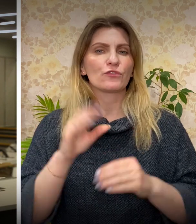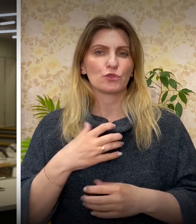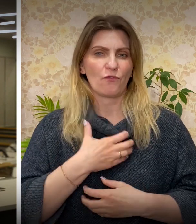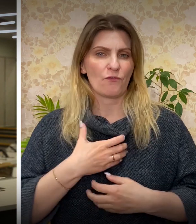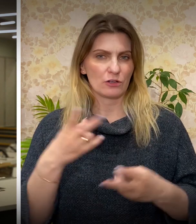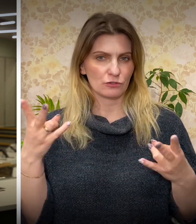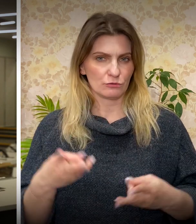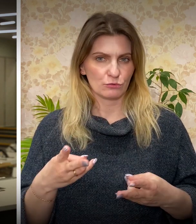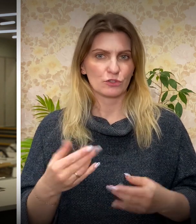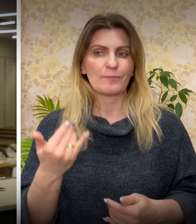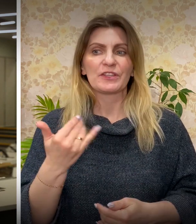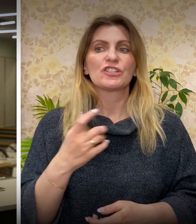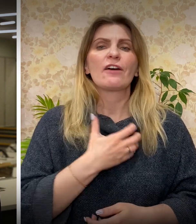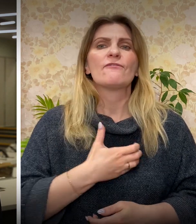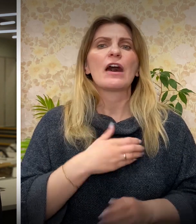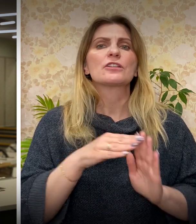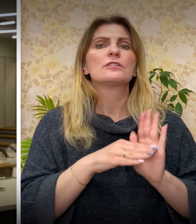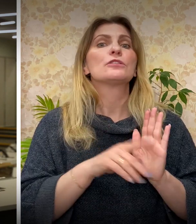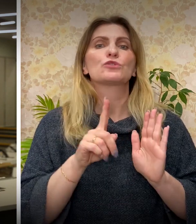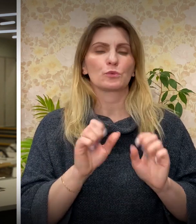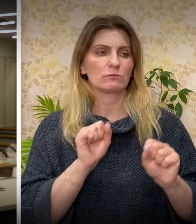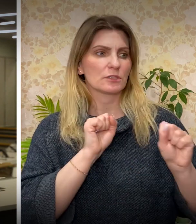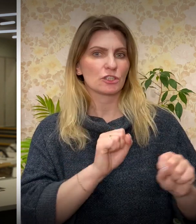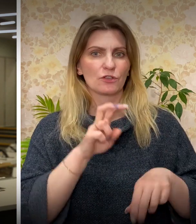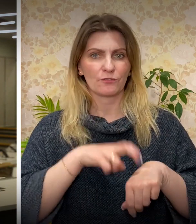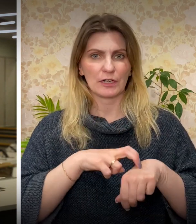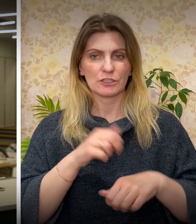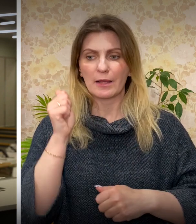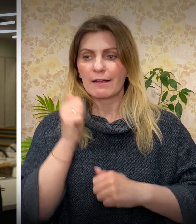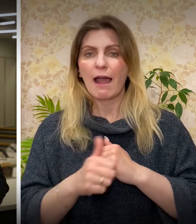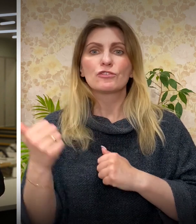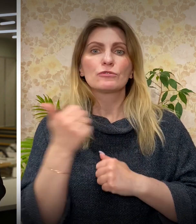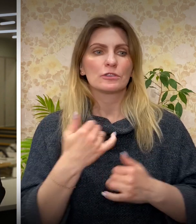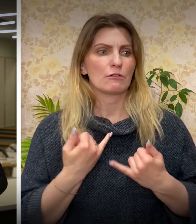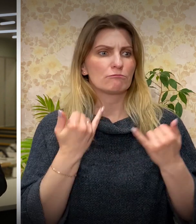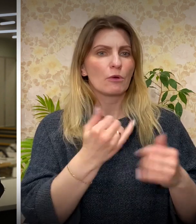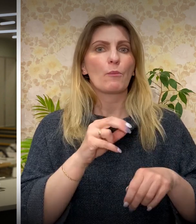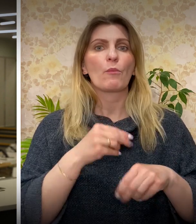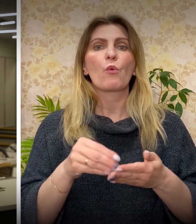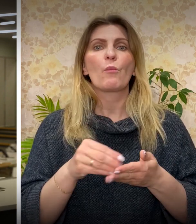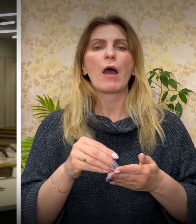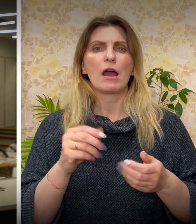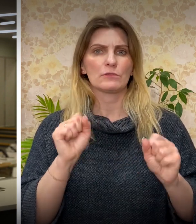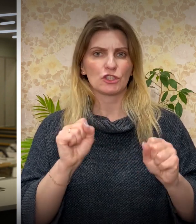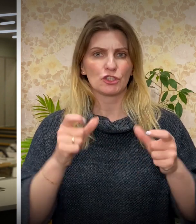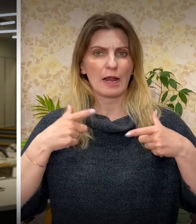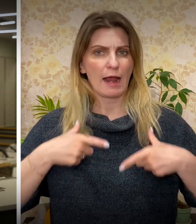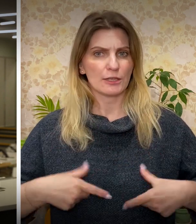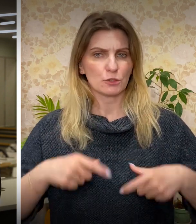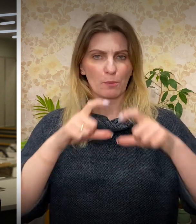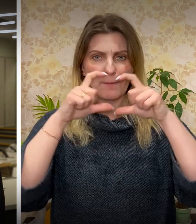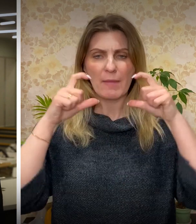Наша ключевая задача на сегодня – защитить врачей. Мы каждую неделю закупаем защитные костюмы, маски, другие